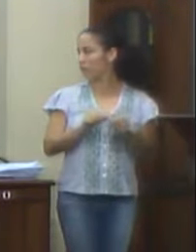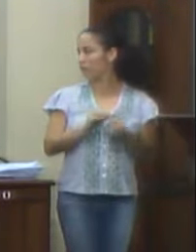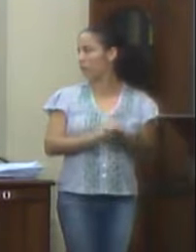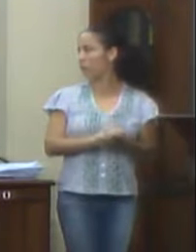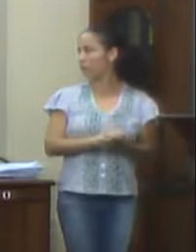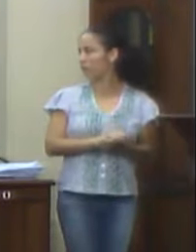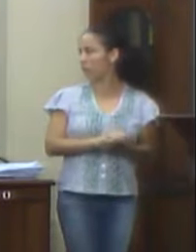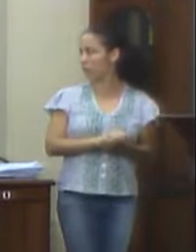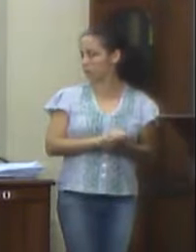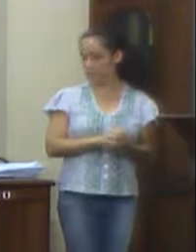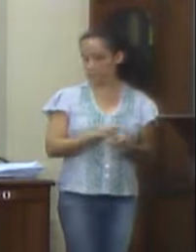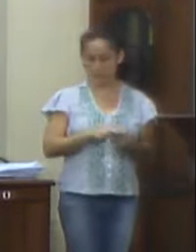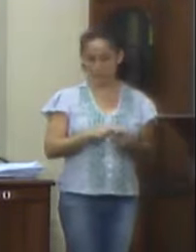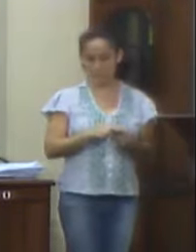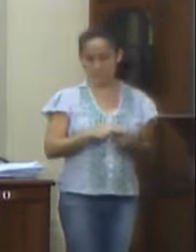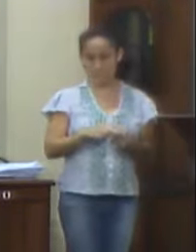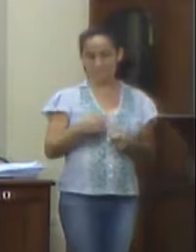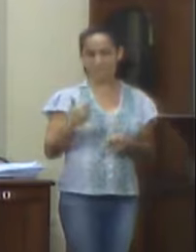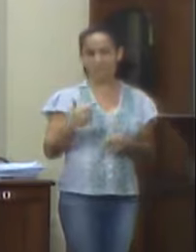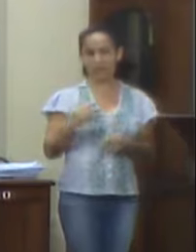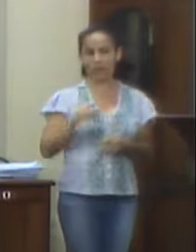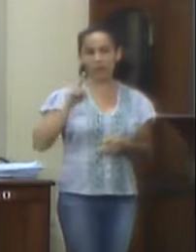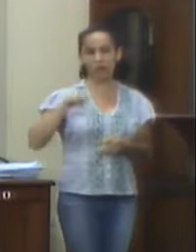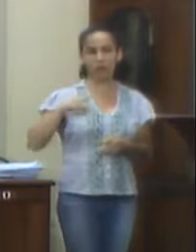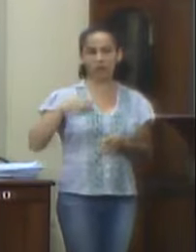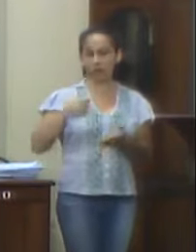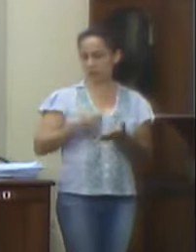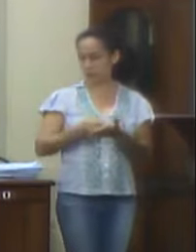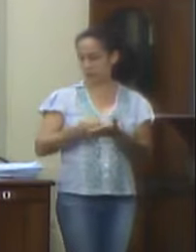que nunca havia sido